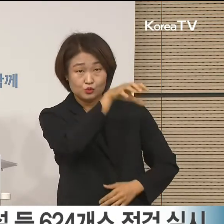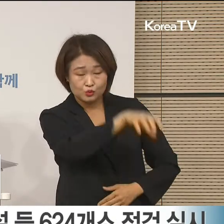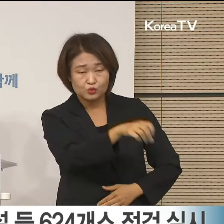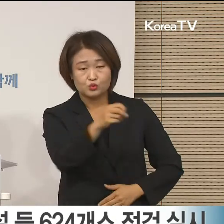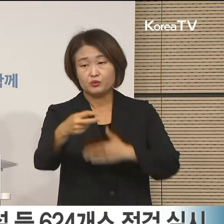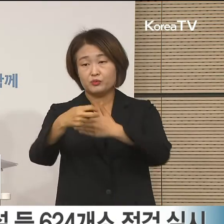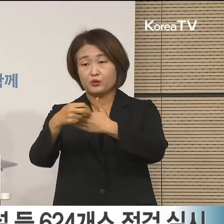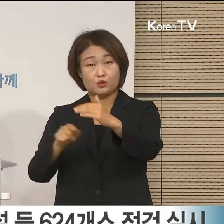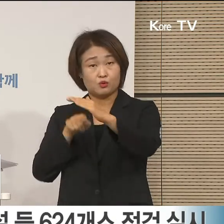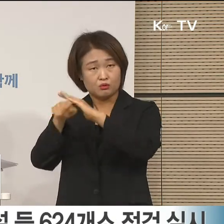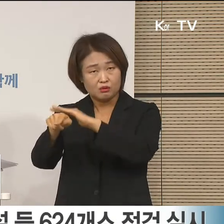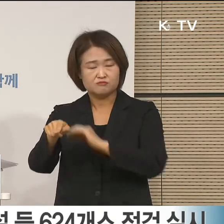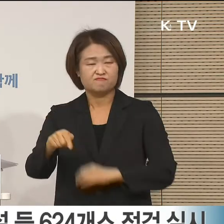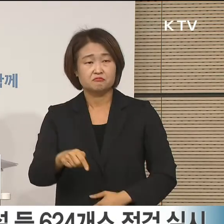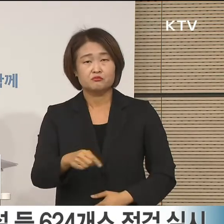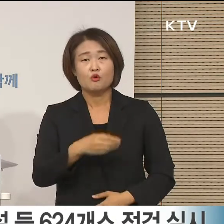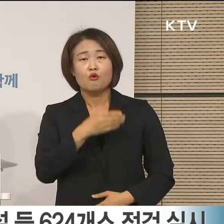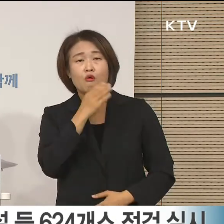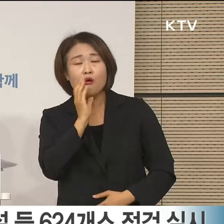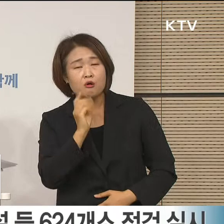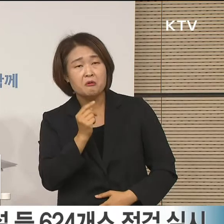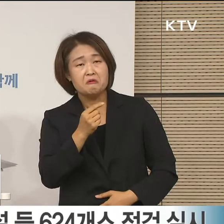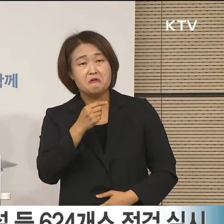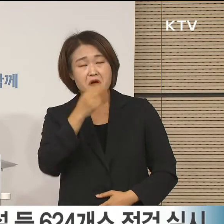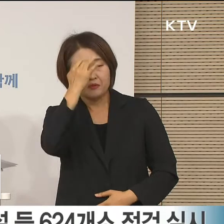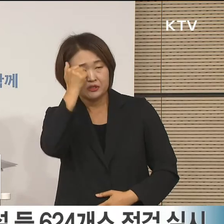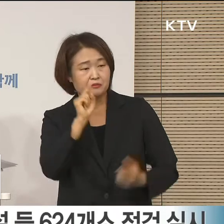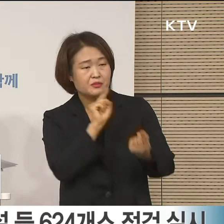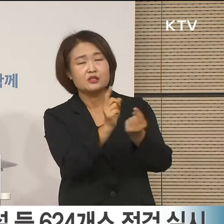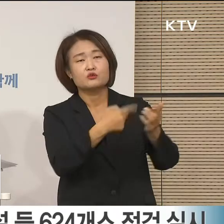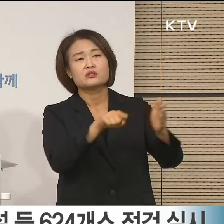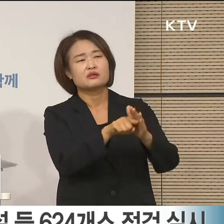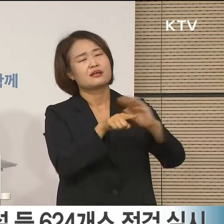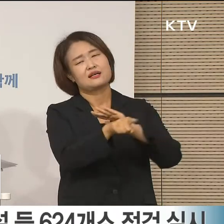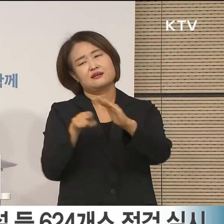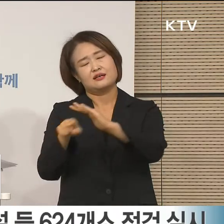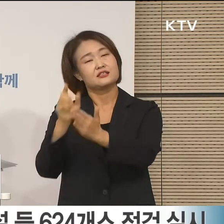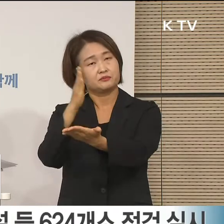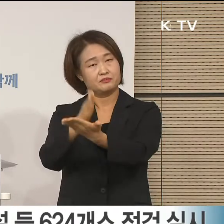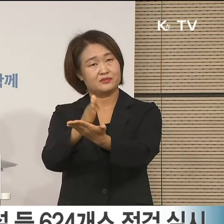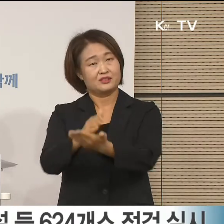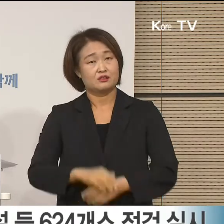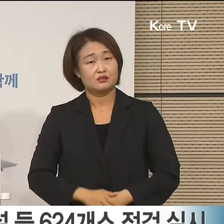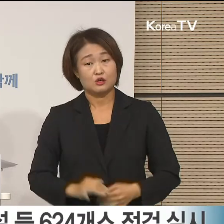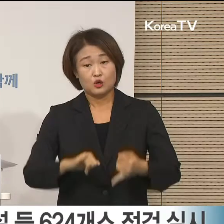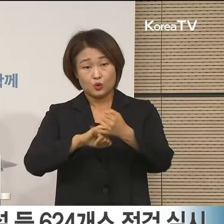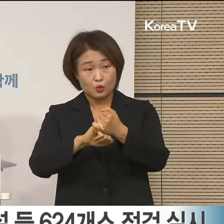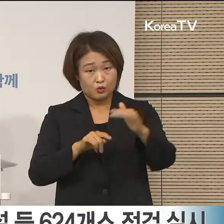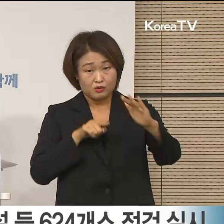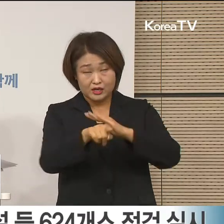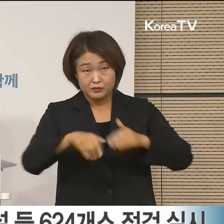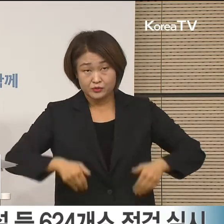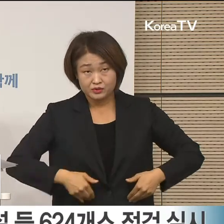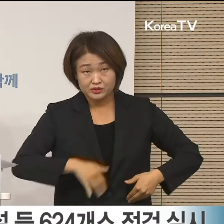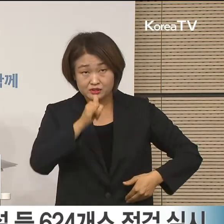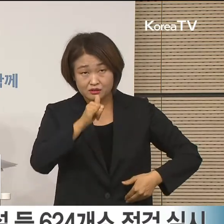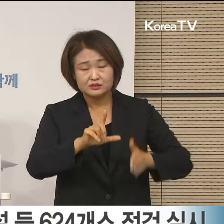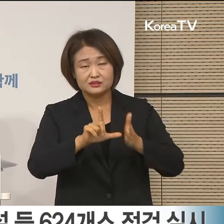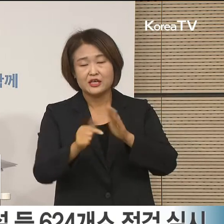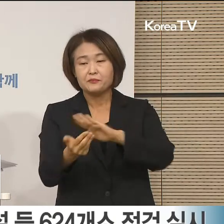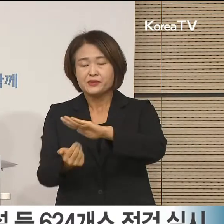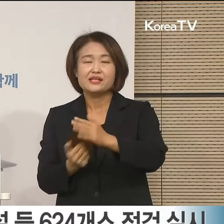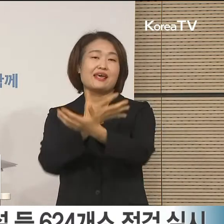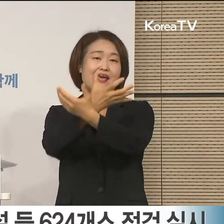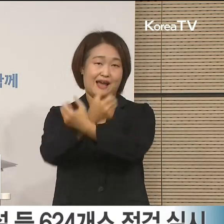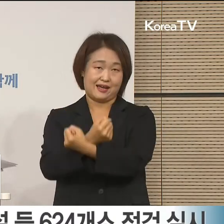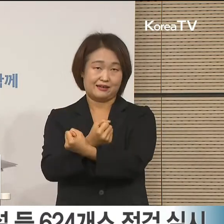면회를 자제하여 주시기 바랍니다. 부득이한 경우 사전 예약지를 통해 투명 차단막이 설치된